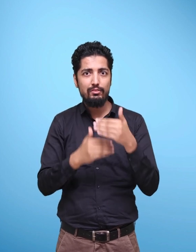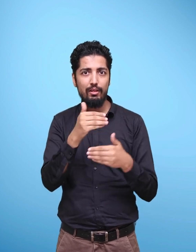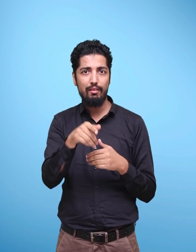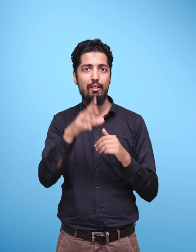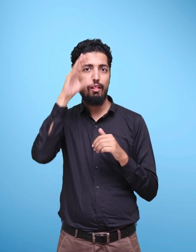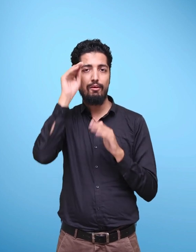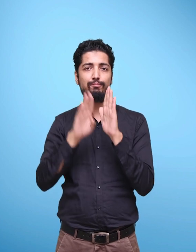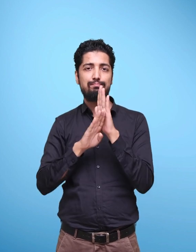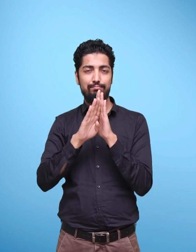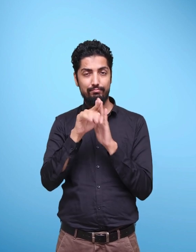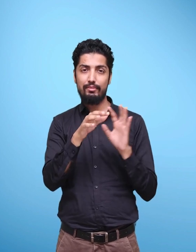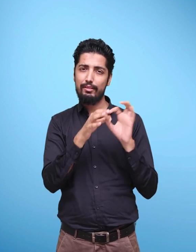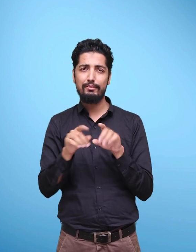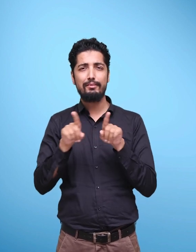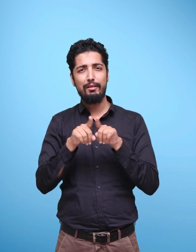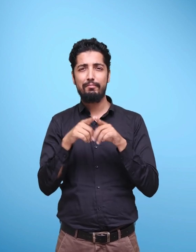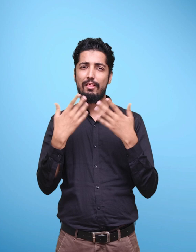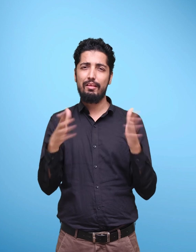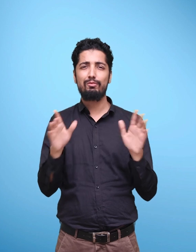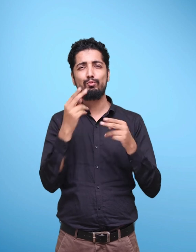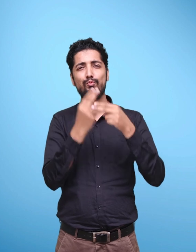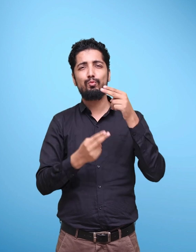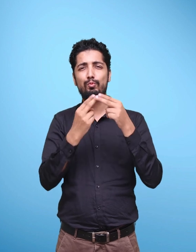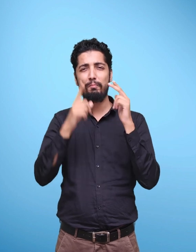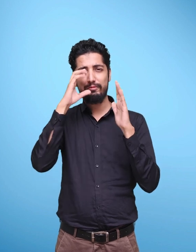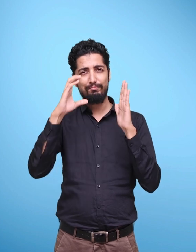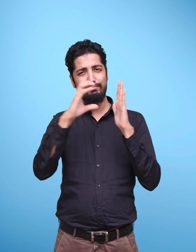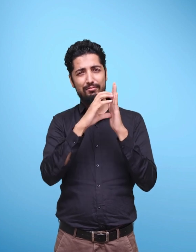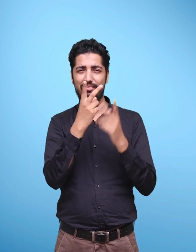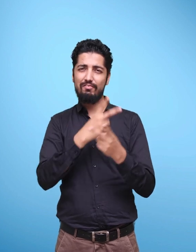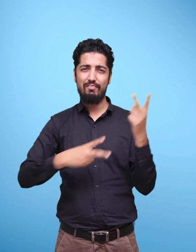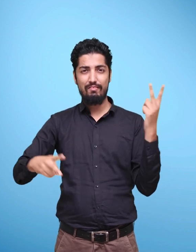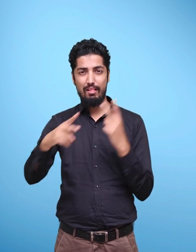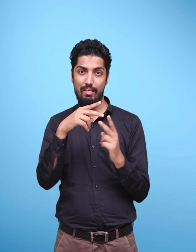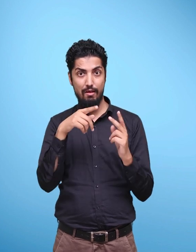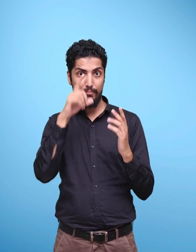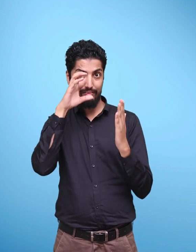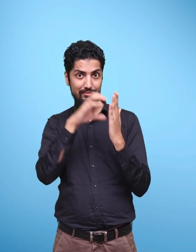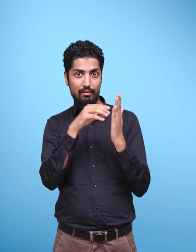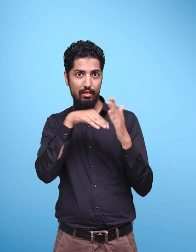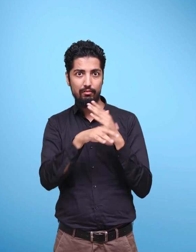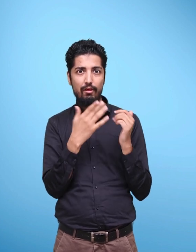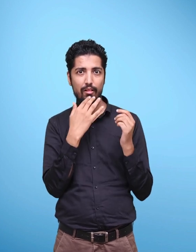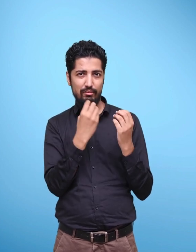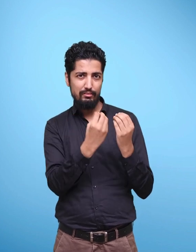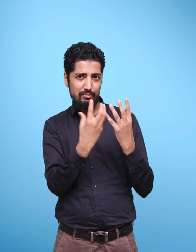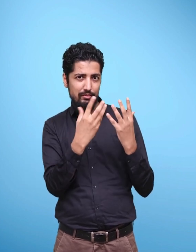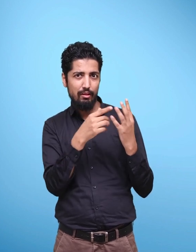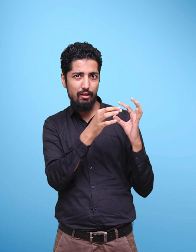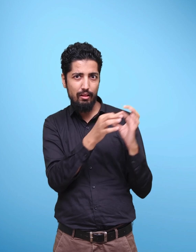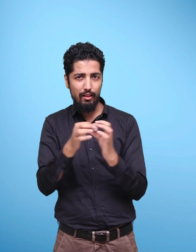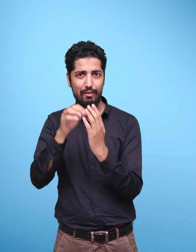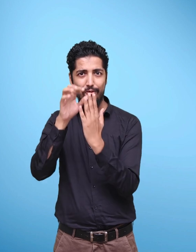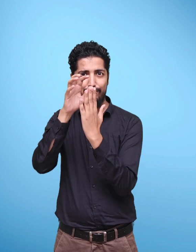. Plenty of picture stories as well as colourful and relevant illustrations support all the